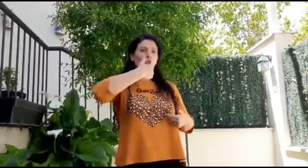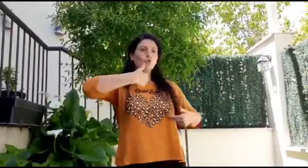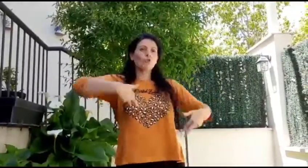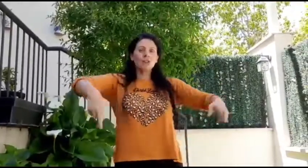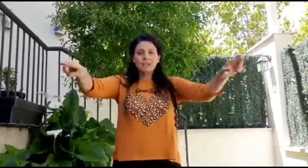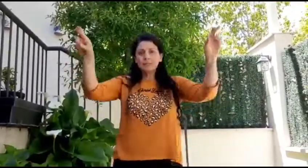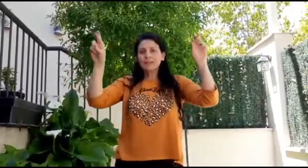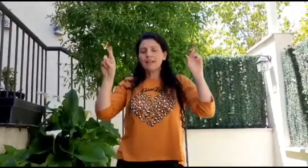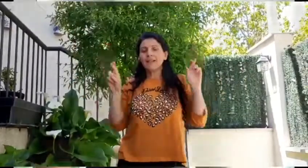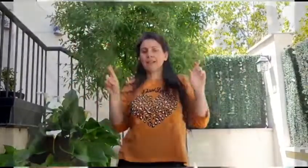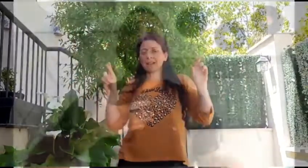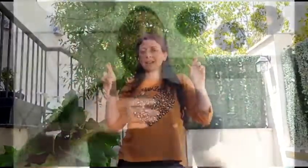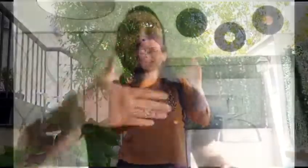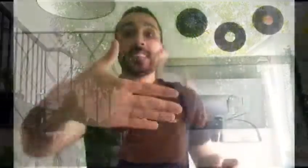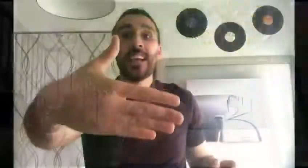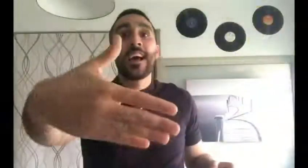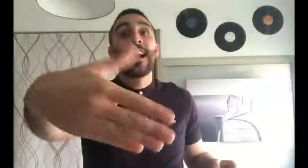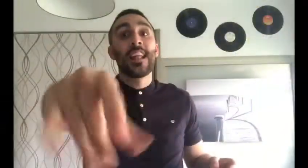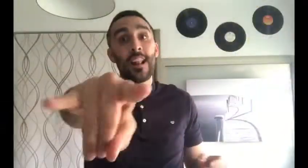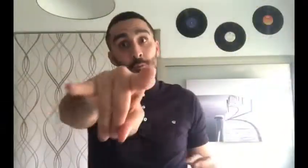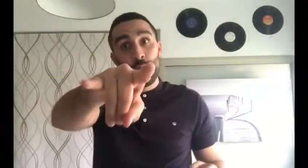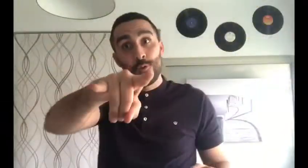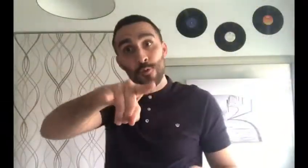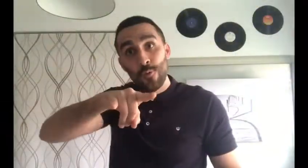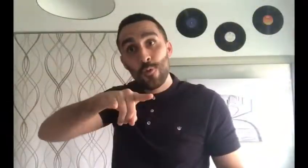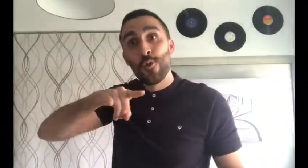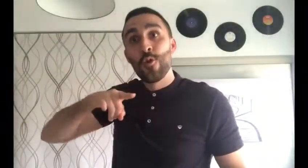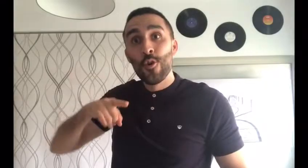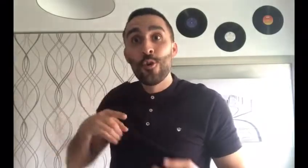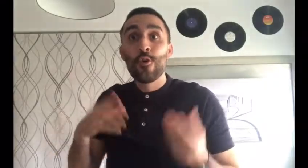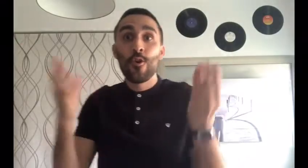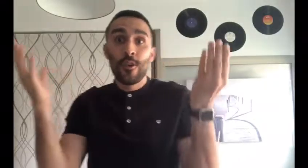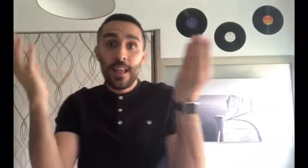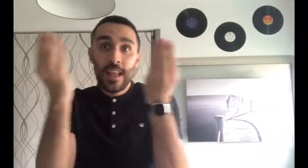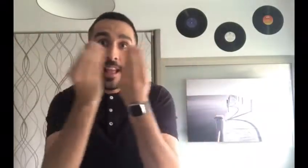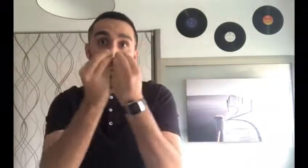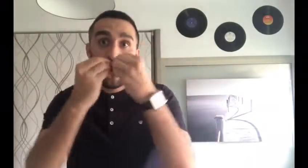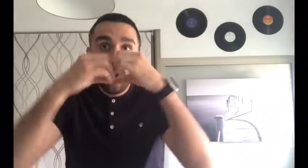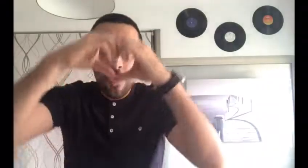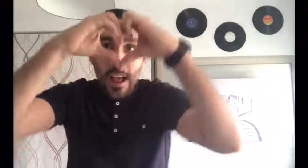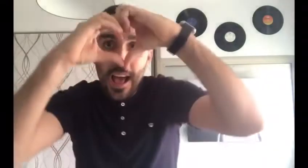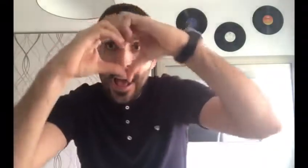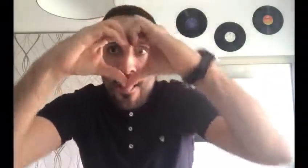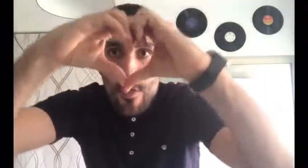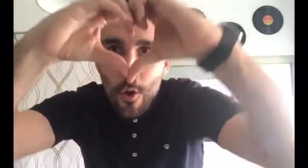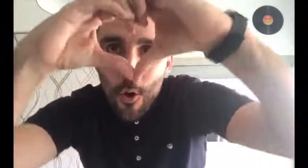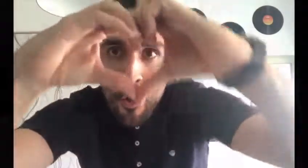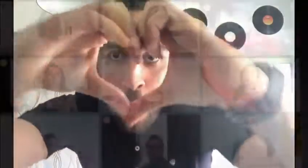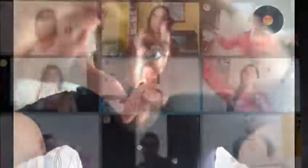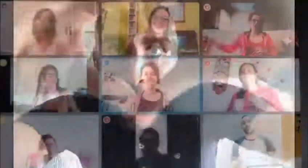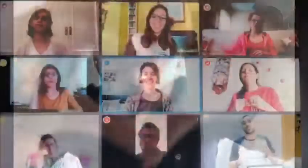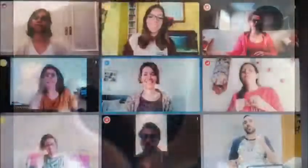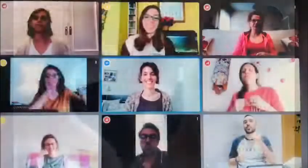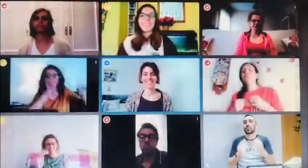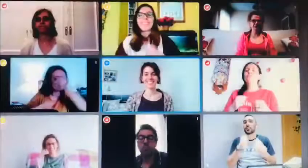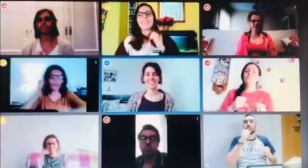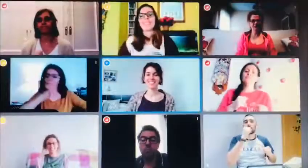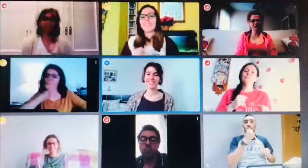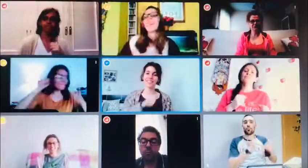esperanza Tentar al futuro con el corazón Saber que se